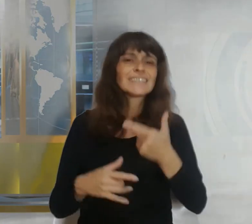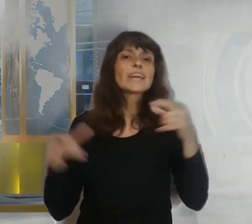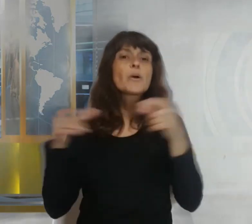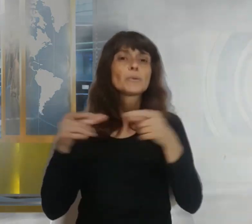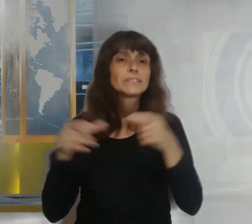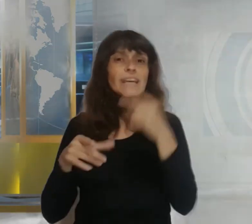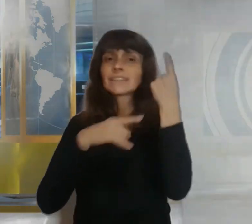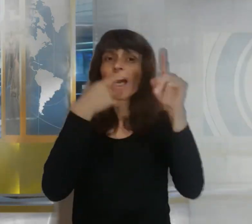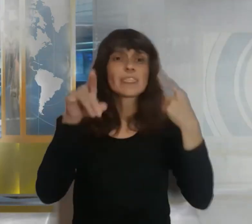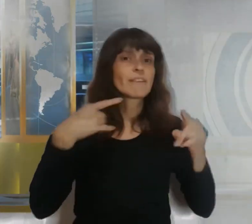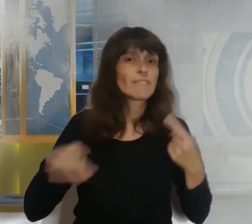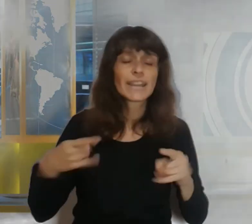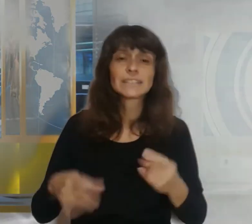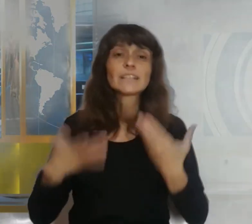denominaciones en total